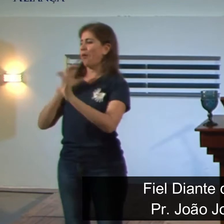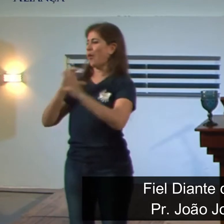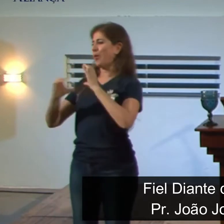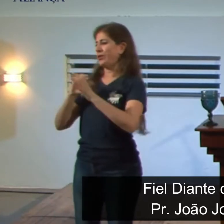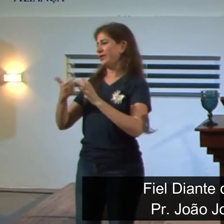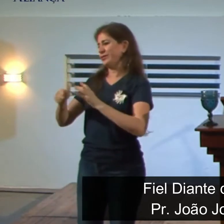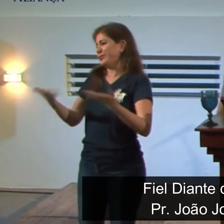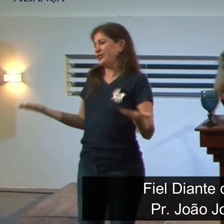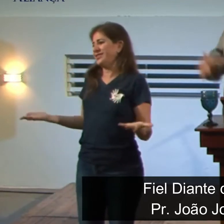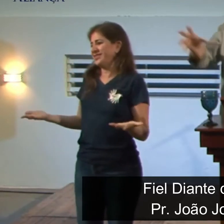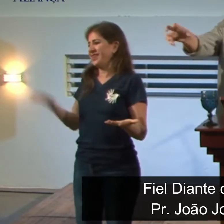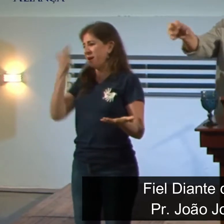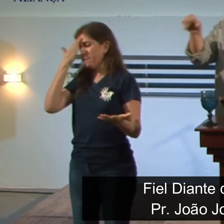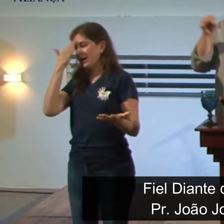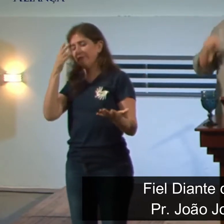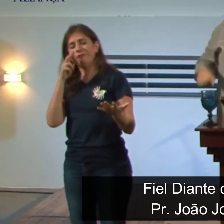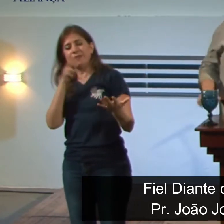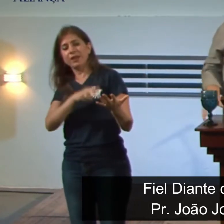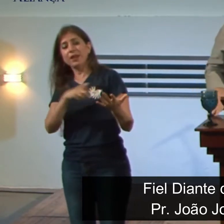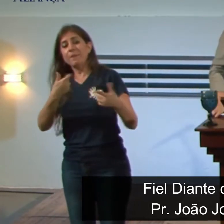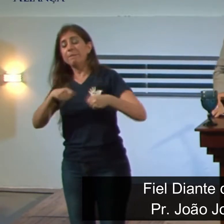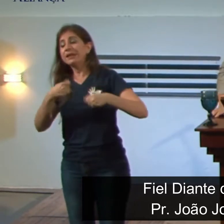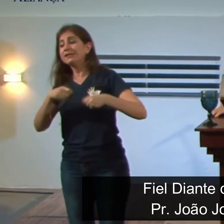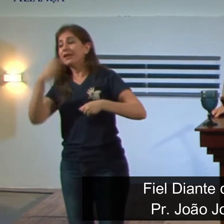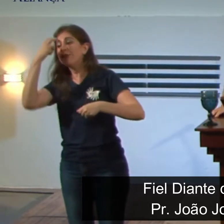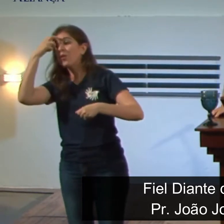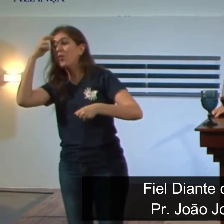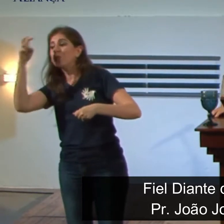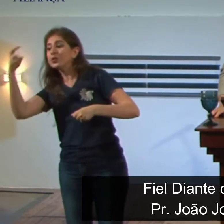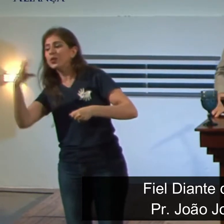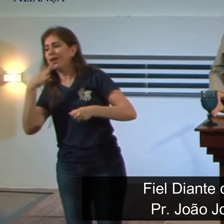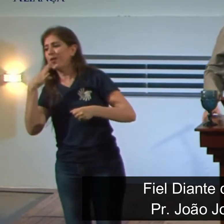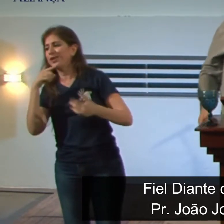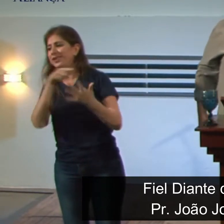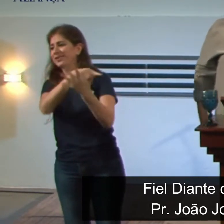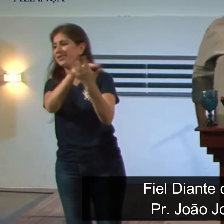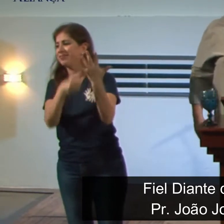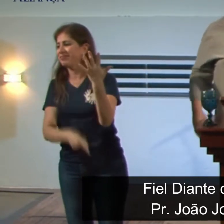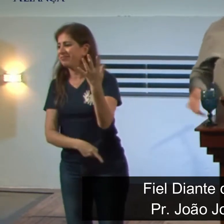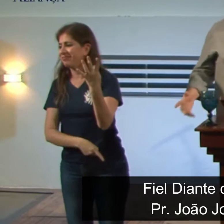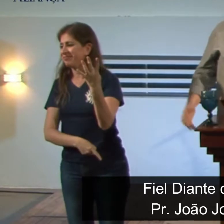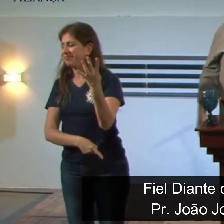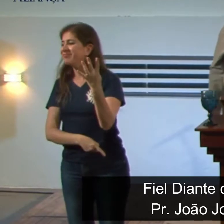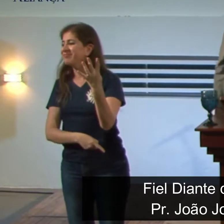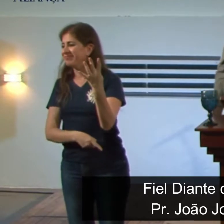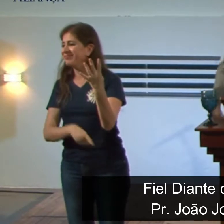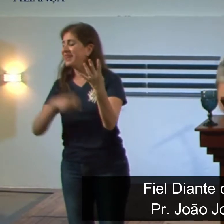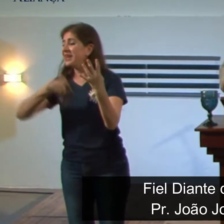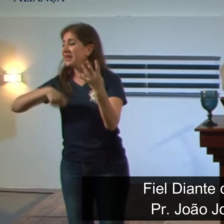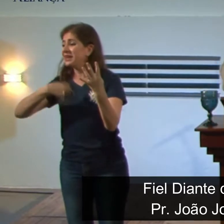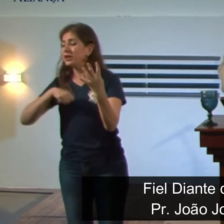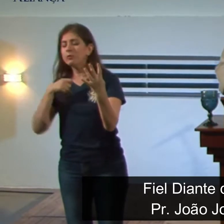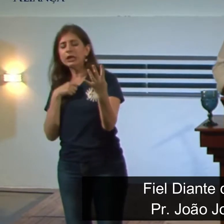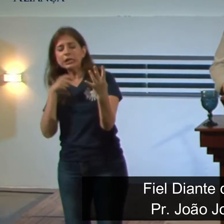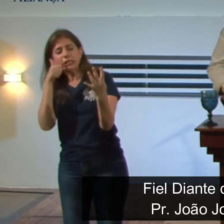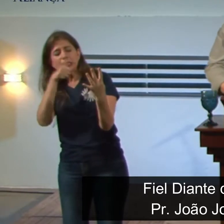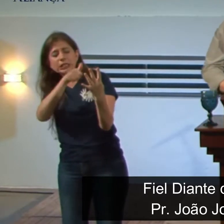o que os outros sabiam. Então, eles se apropriavam culturalmente também das outras nações.